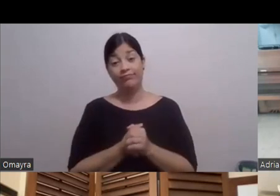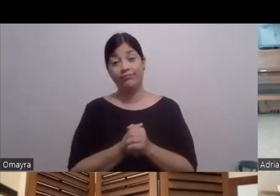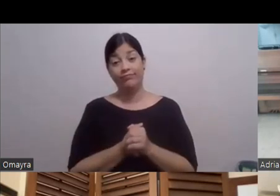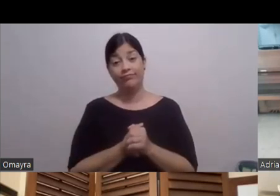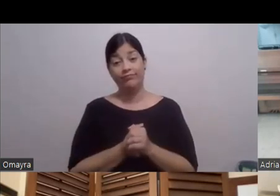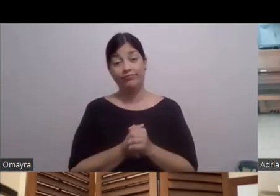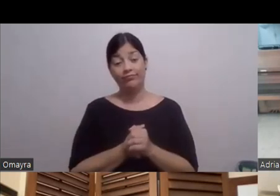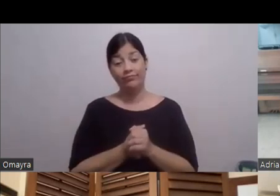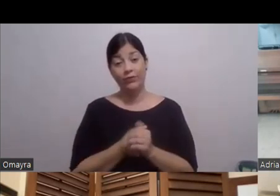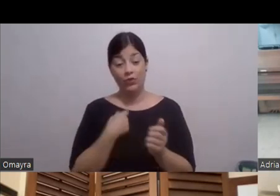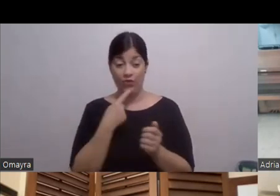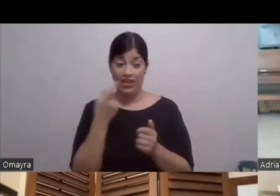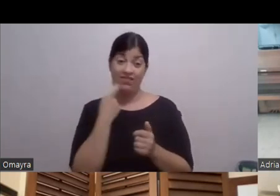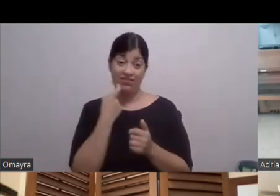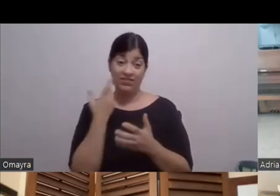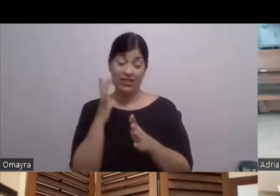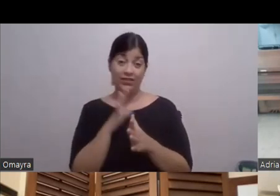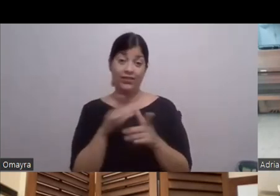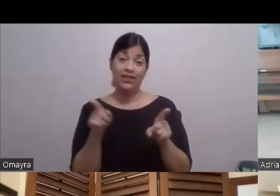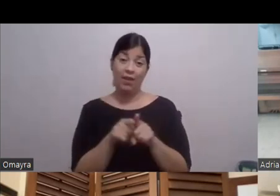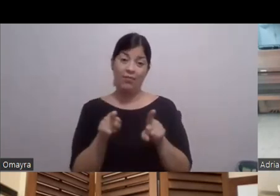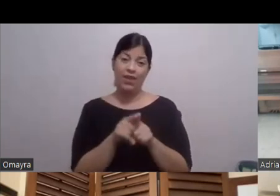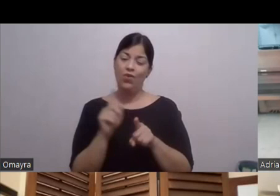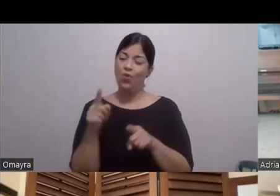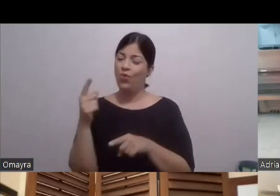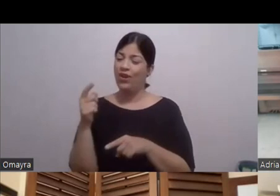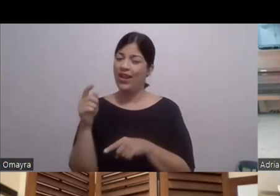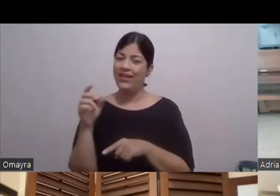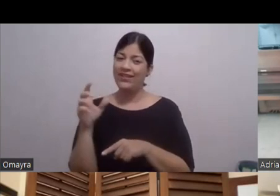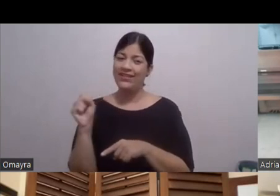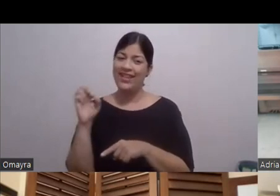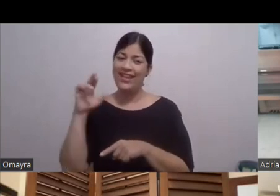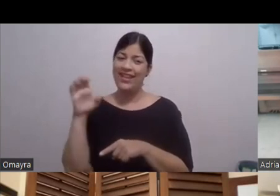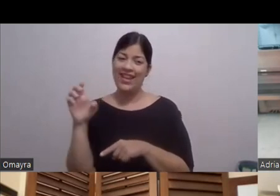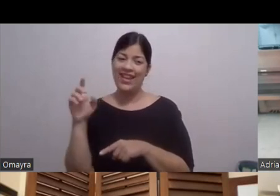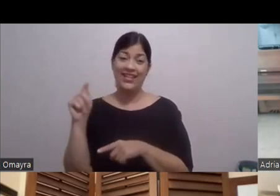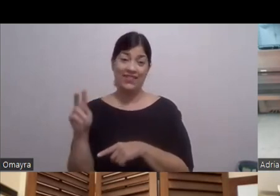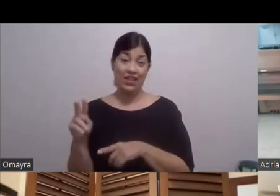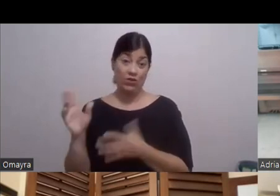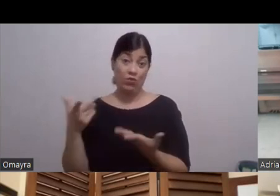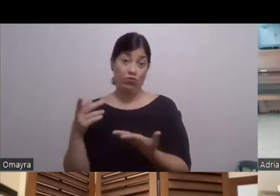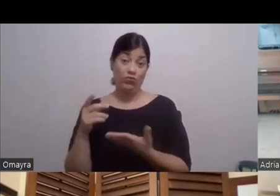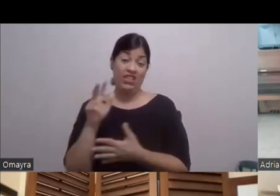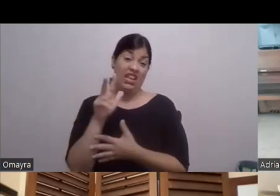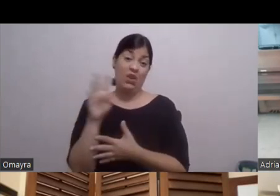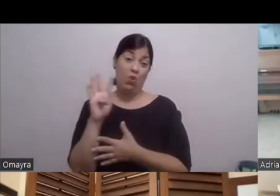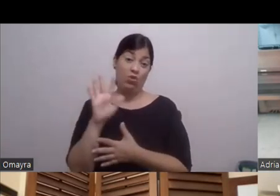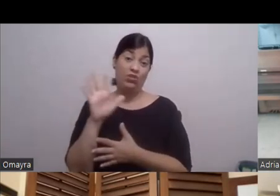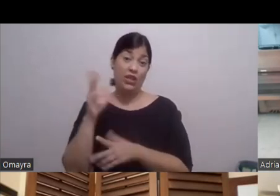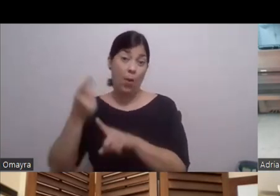también Este Una serie Instagram Son tres, cuatro, cinco meses Trabajando Este Y por lo